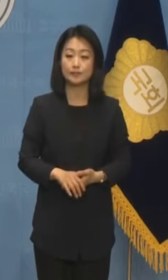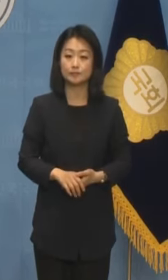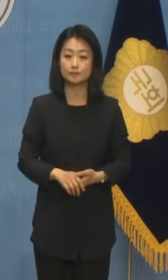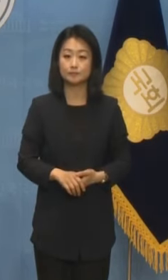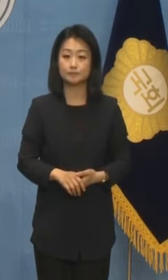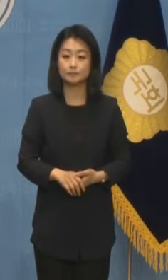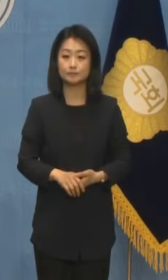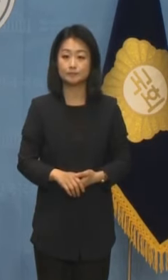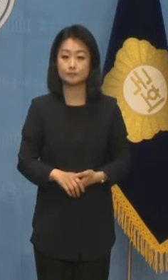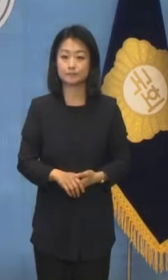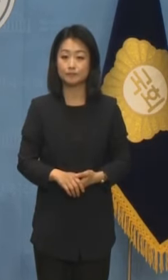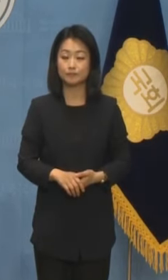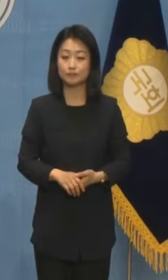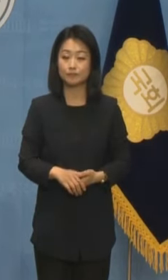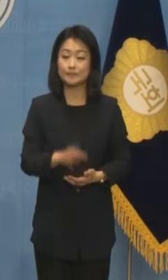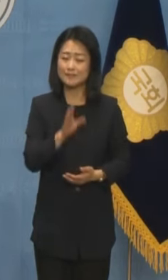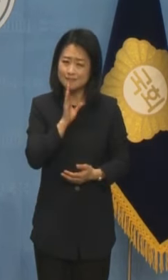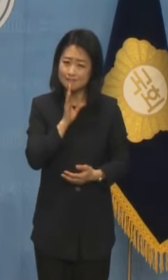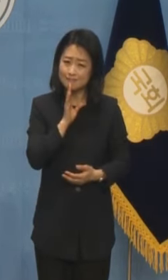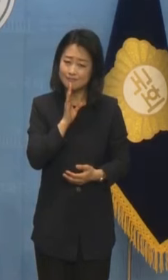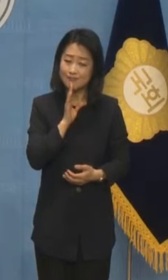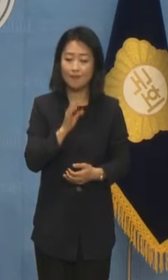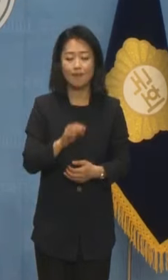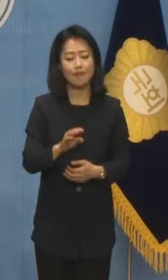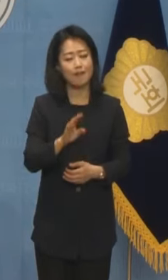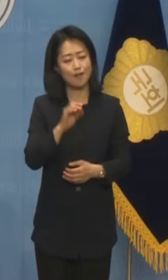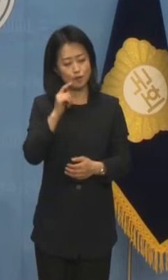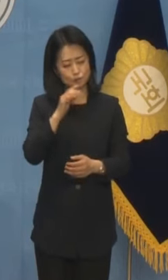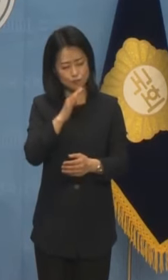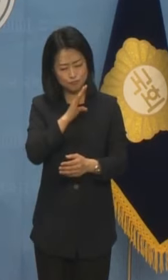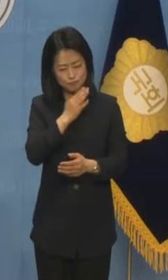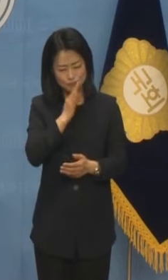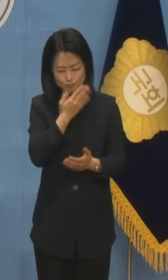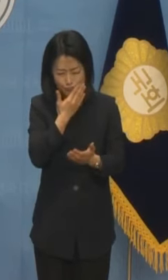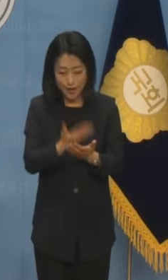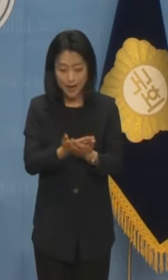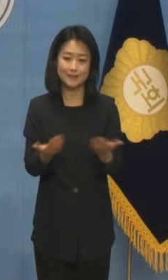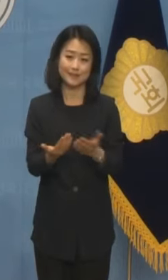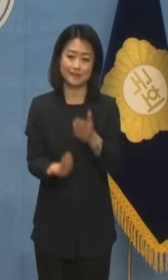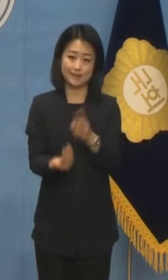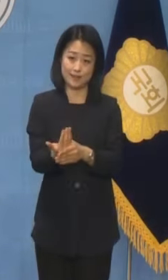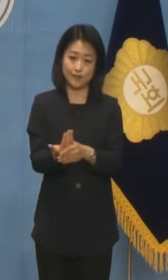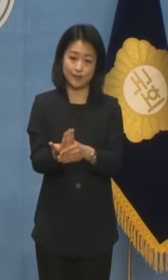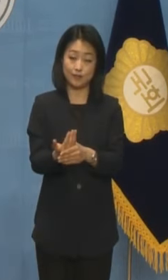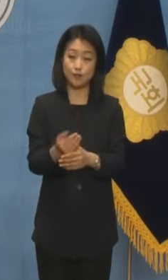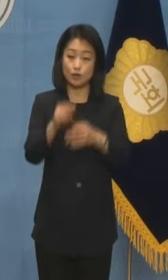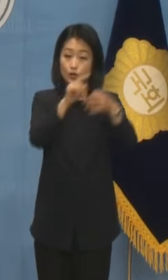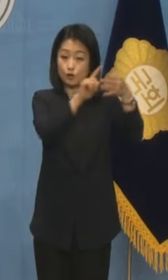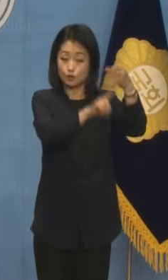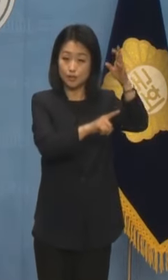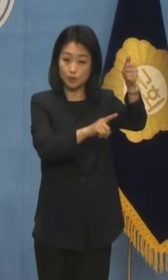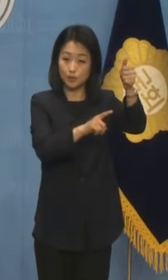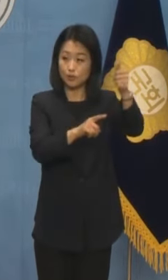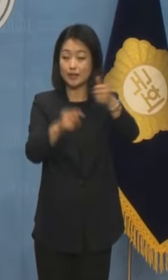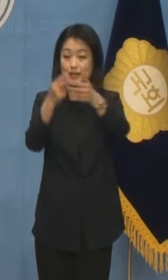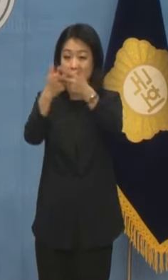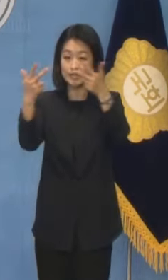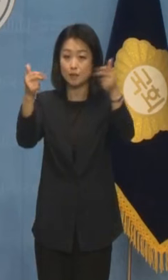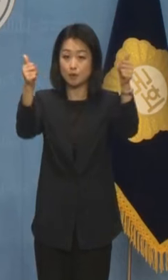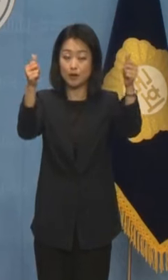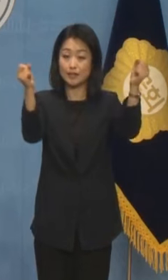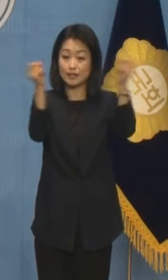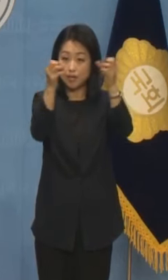전하고 있습니다. 사실이라면 매우 중대한 일이 아닐 수 없습니다. 윤 대통령과 이 대표 간